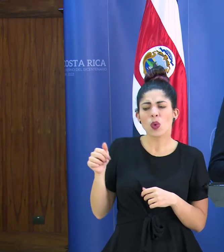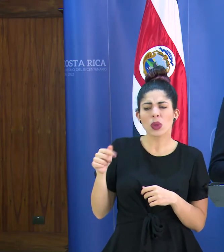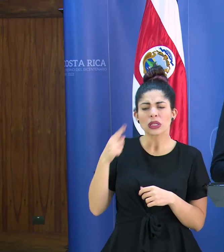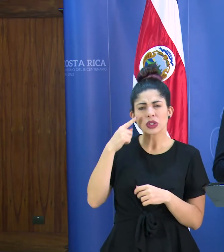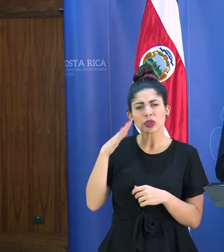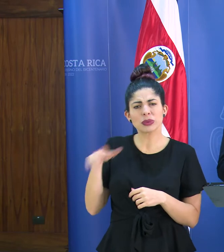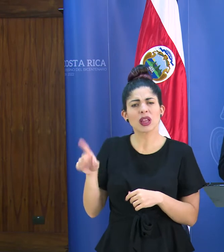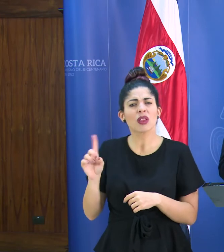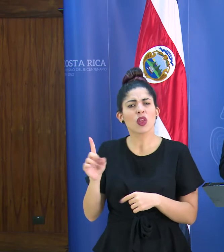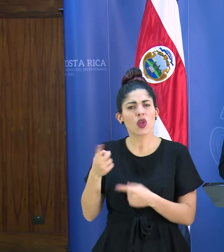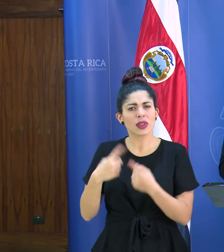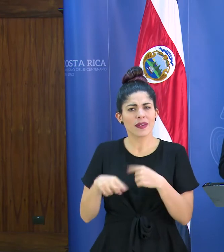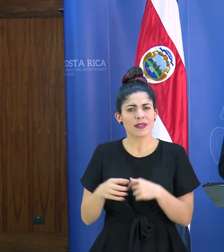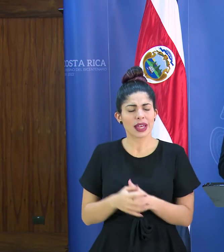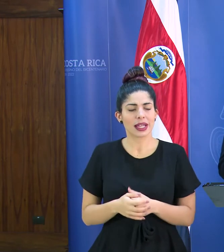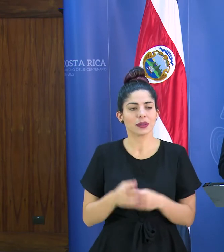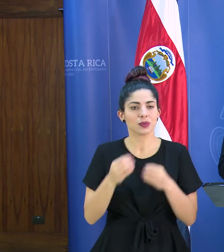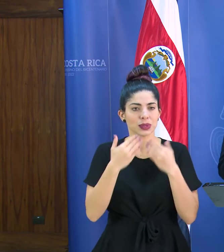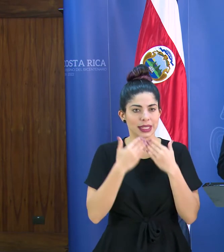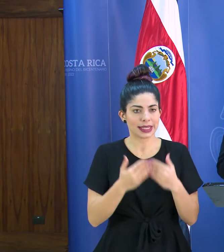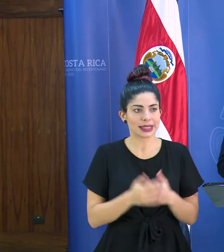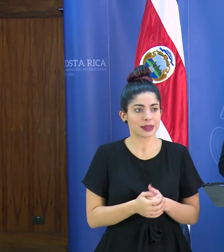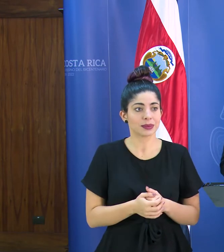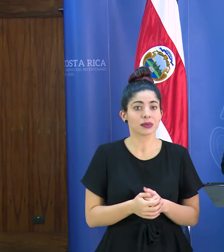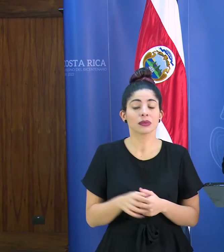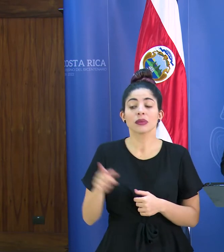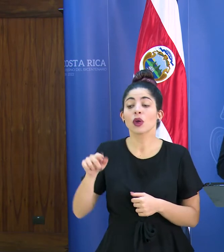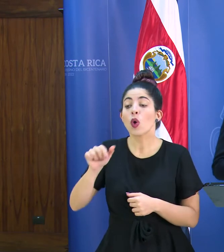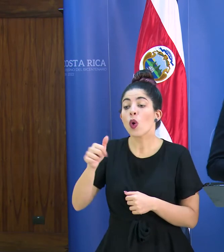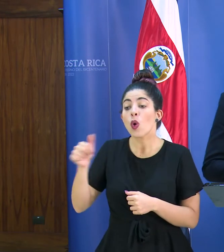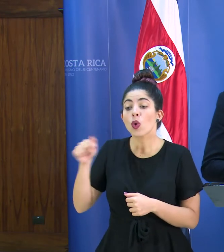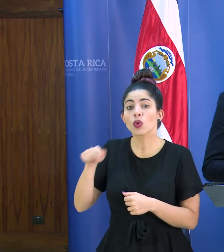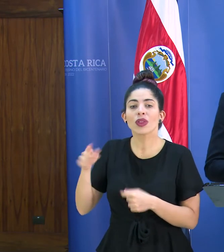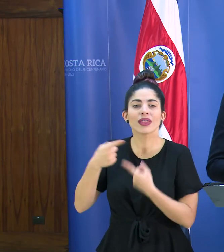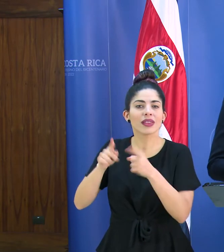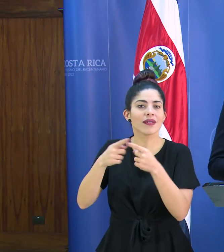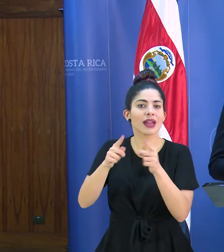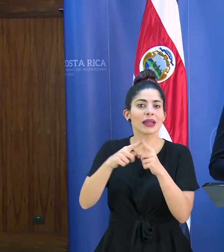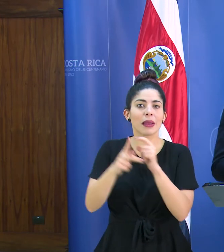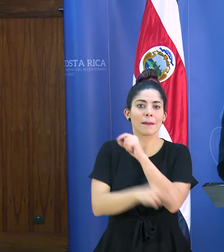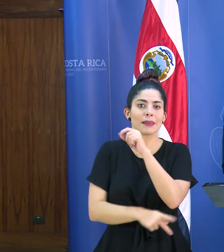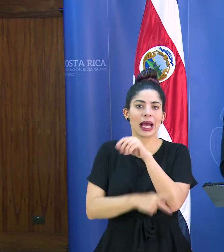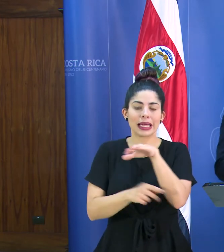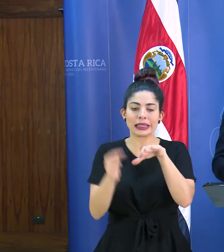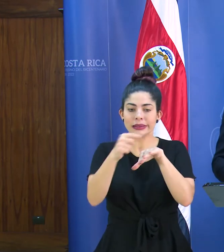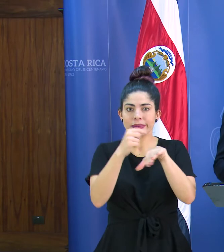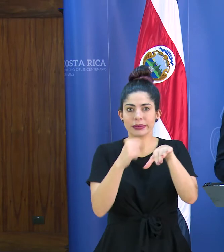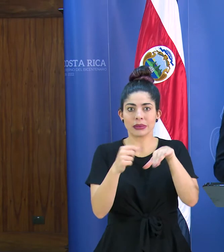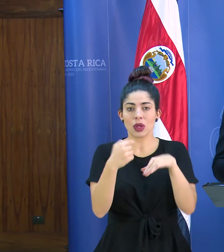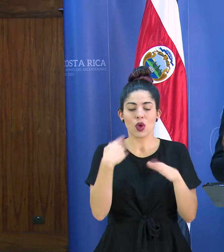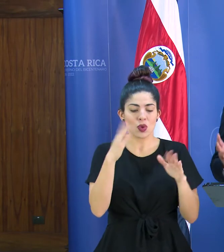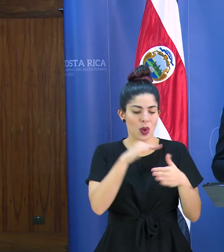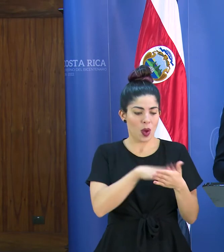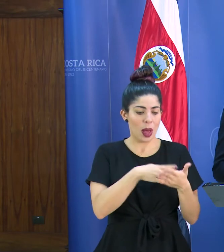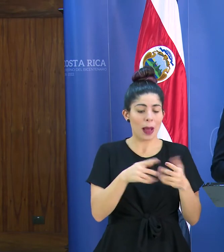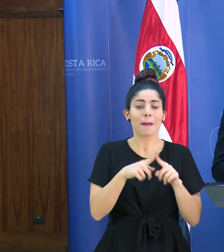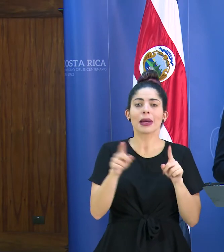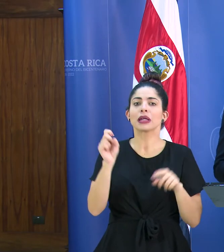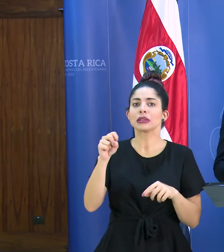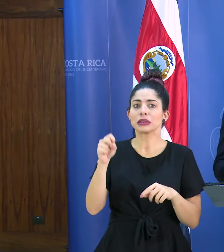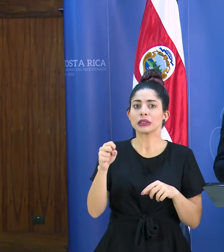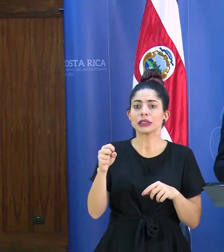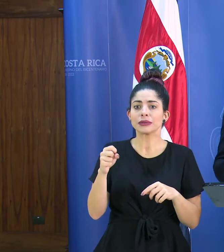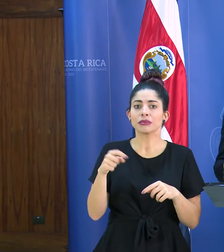proveniendo estos otros muchas gracias están proveniendo de diferentes partes del país no tengo aquí el cuadro específico pero sí ya